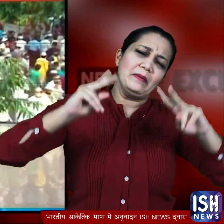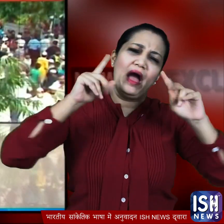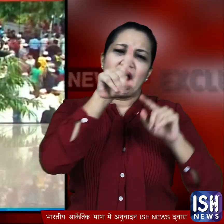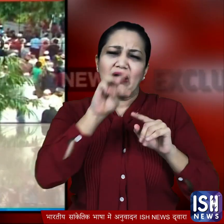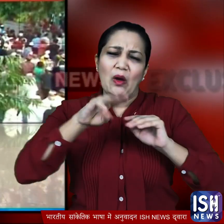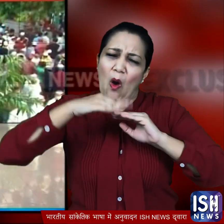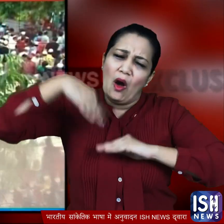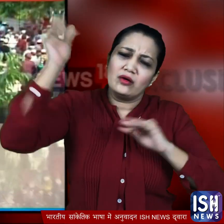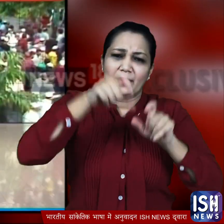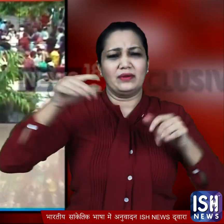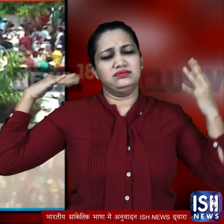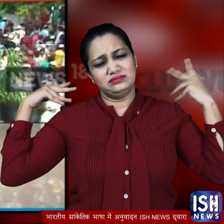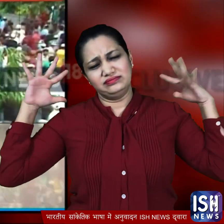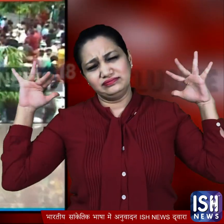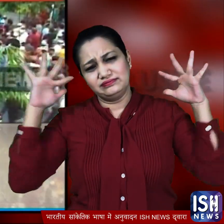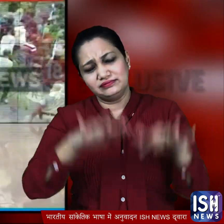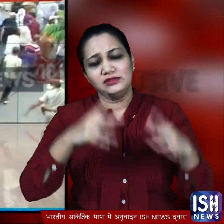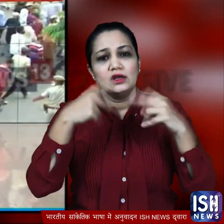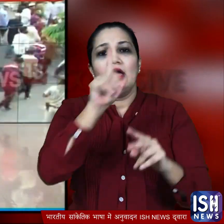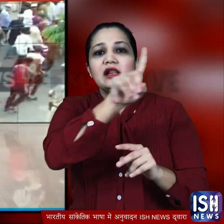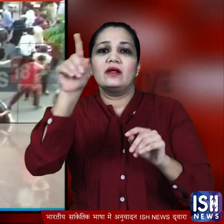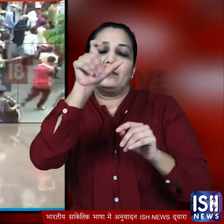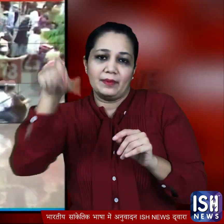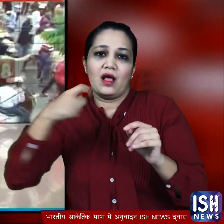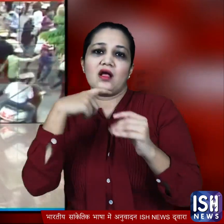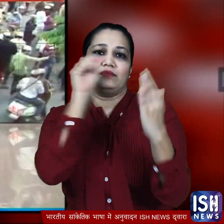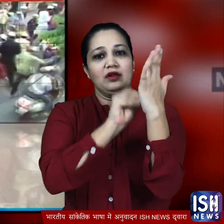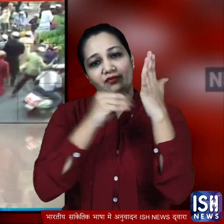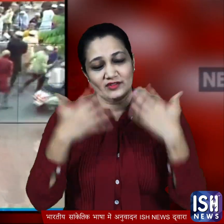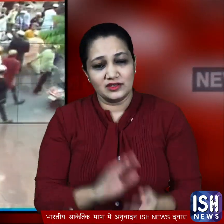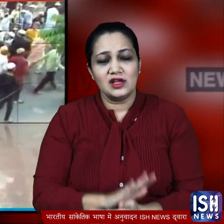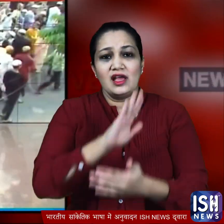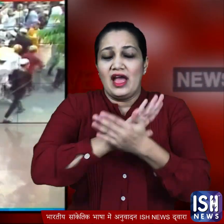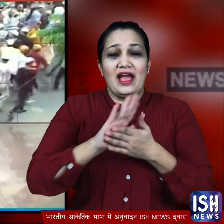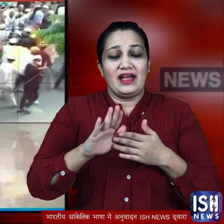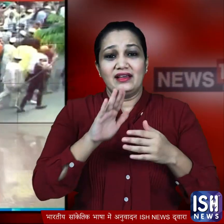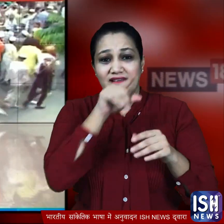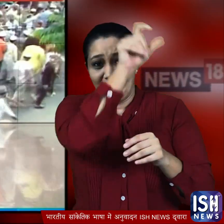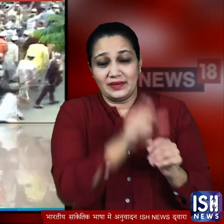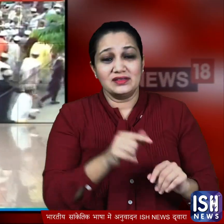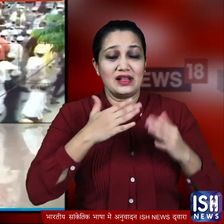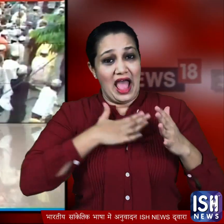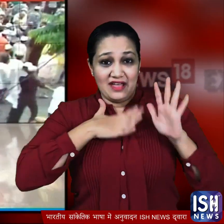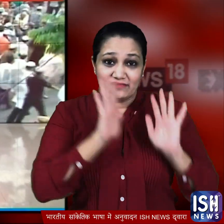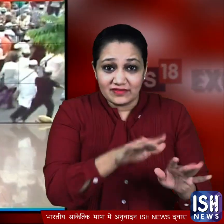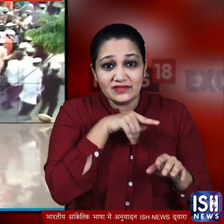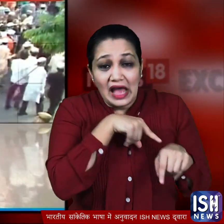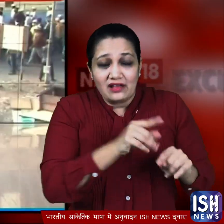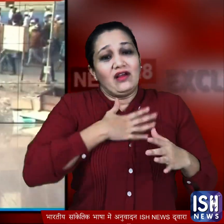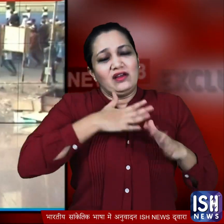मड़ पड़ी जिसके बाद 11 लोगों पर केस दर्च कर लिया गया हाजी रफाउत जब जिन्दा थे तो उन्होंने करोना नियमों के